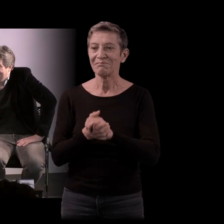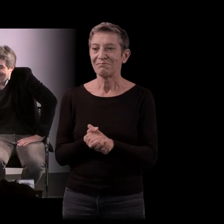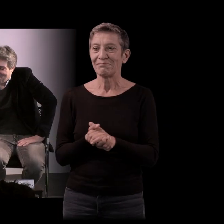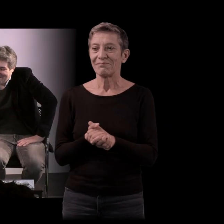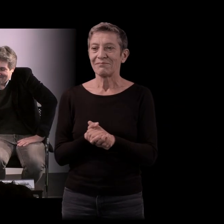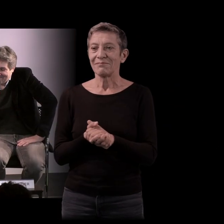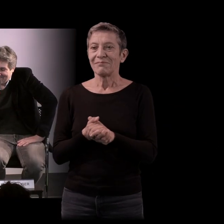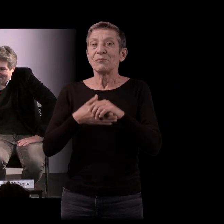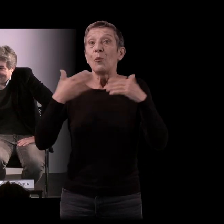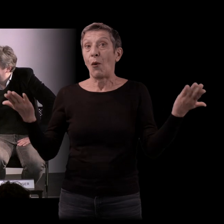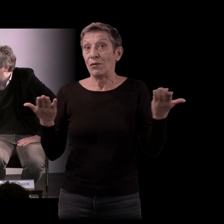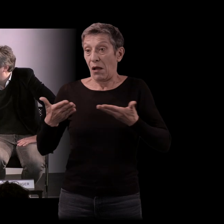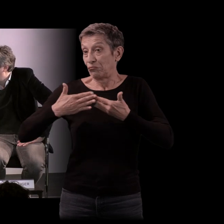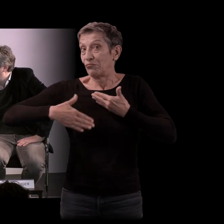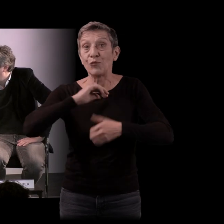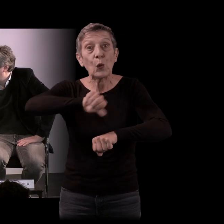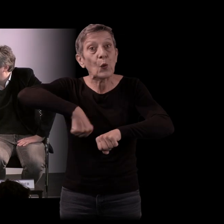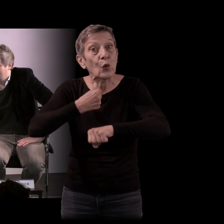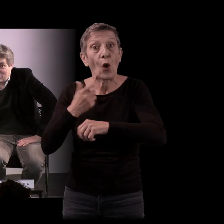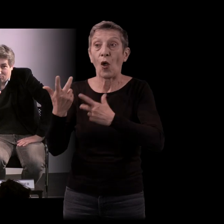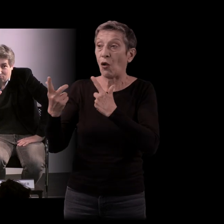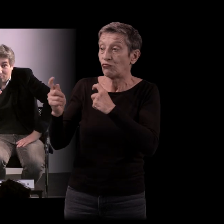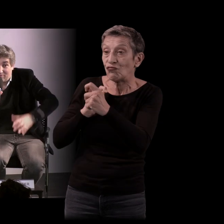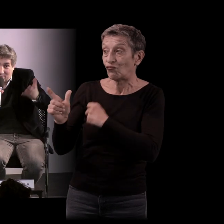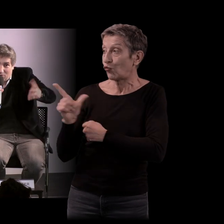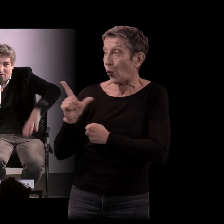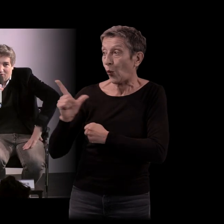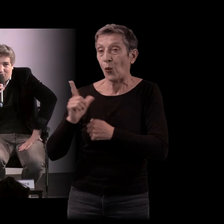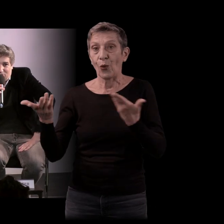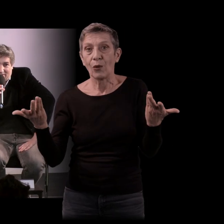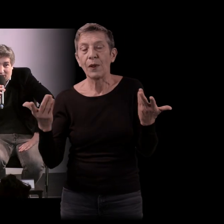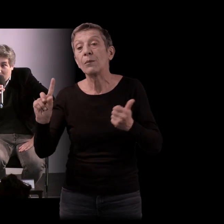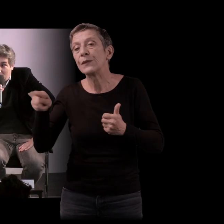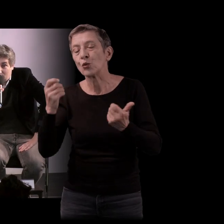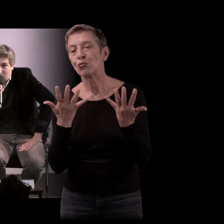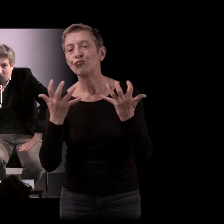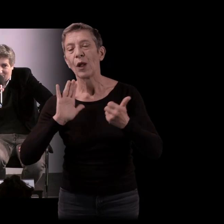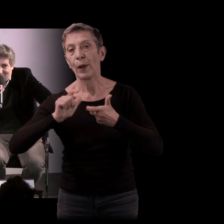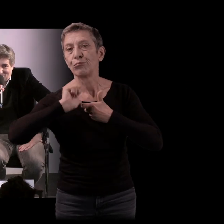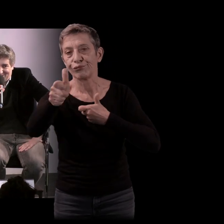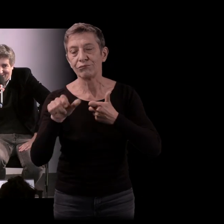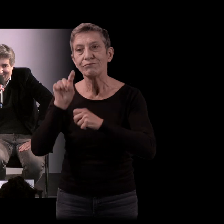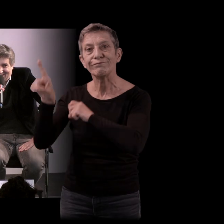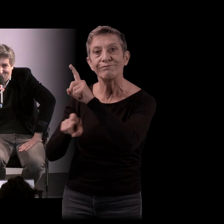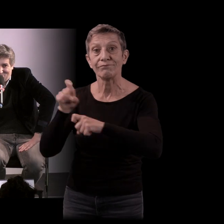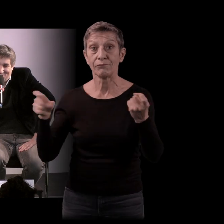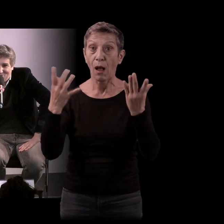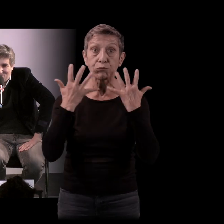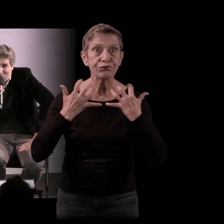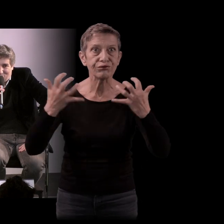on a une petite heure à discuter tranquillement tous les deux, mais évidemment on va vous laisser la parole, d'autant que vous êtes, comme je le disais, très nombreux pour que vous